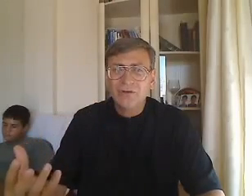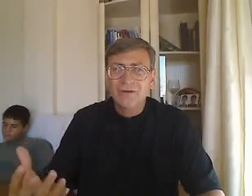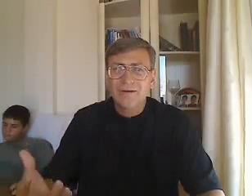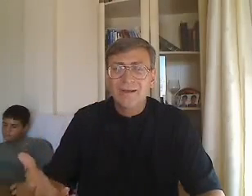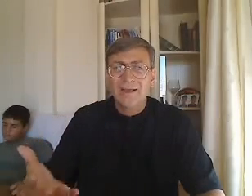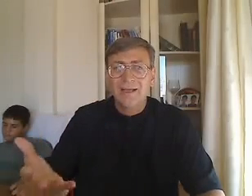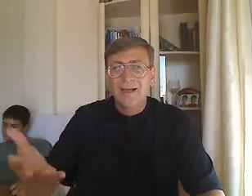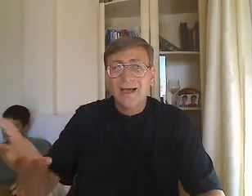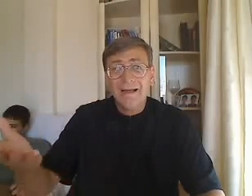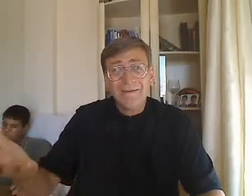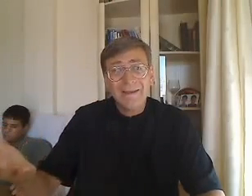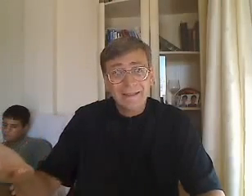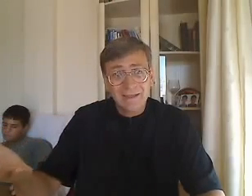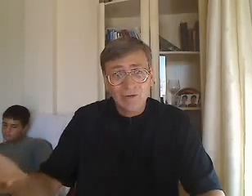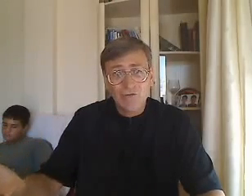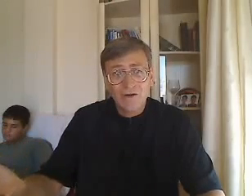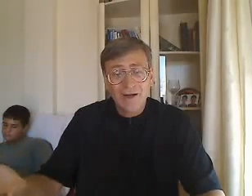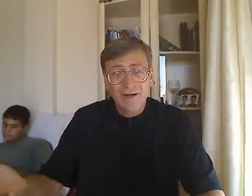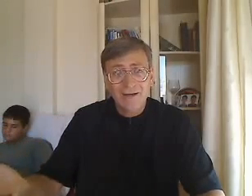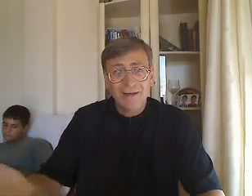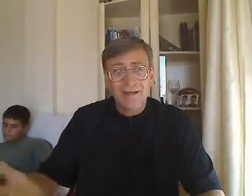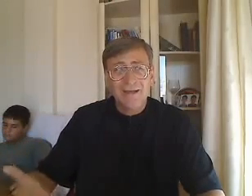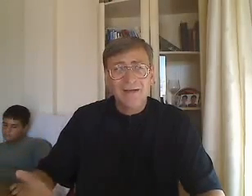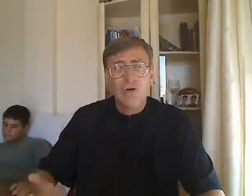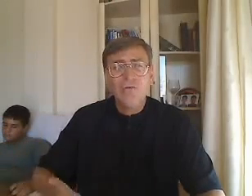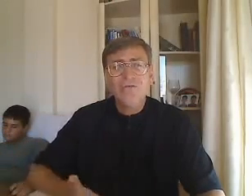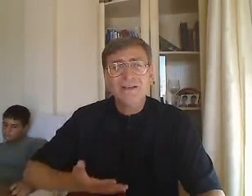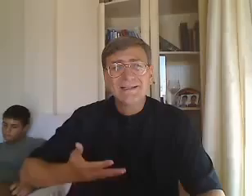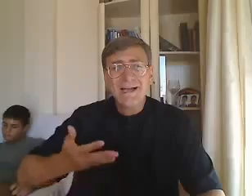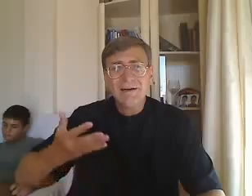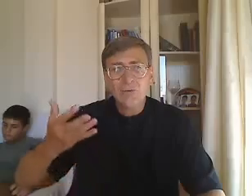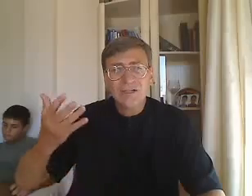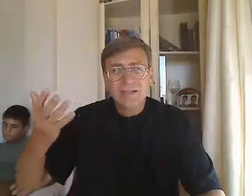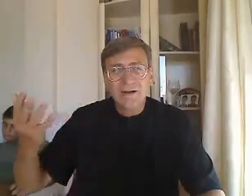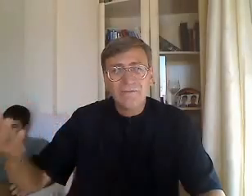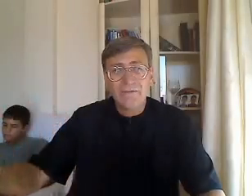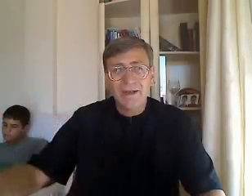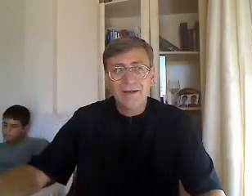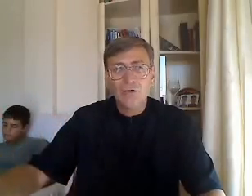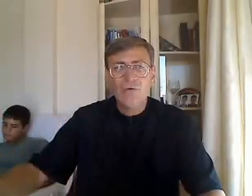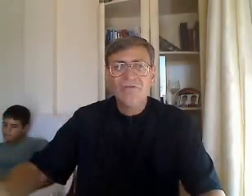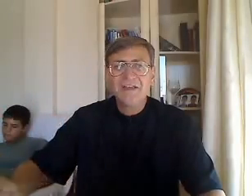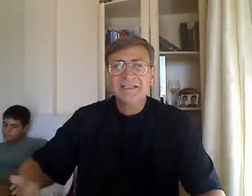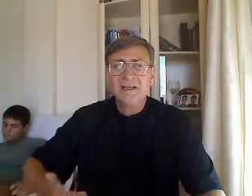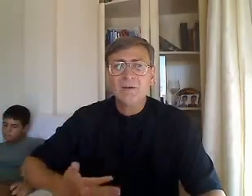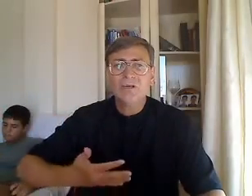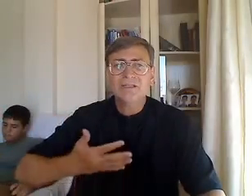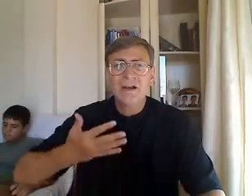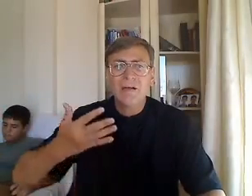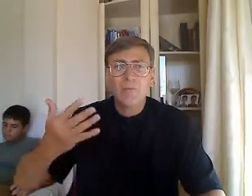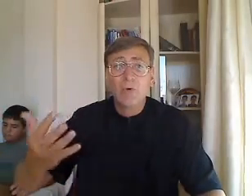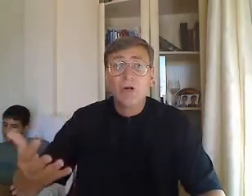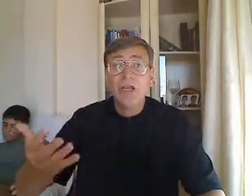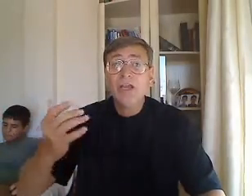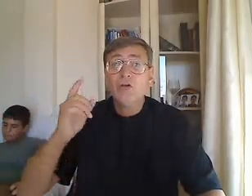antes de Jehová. Confesar nuestra fe, confesar nuestra fe, y